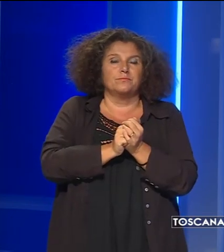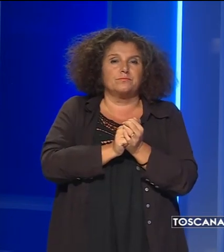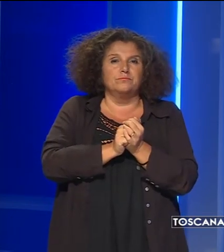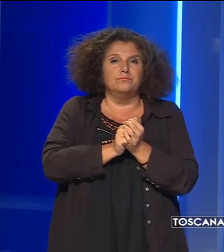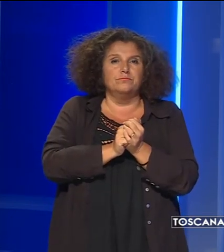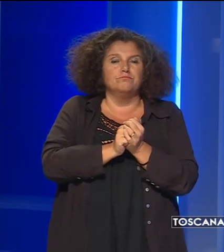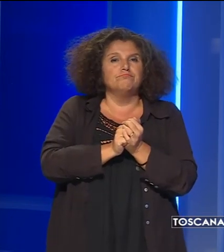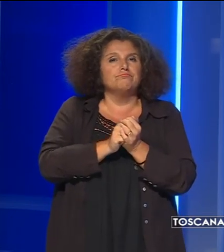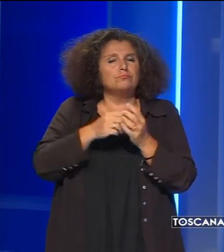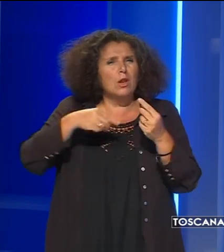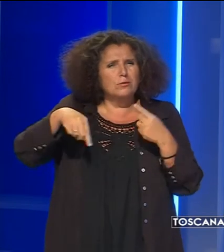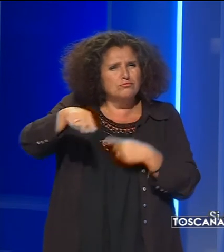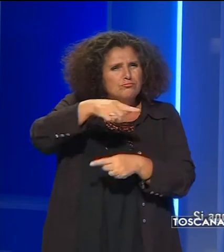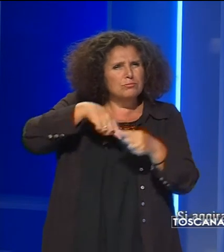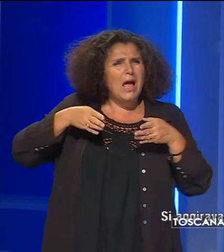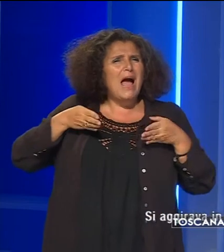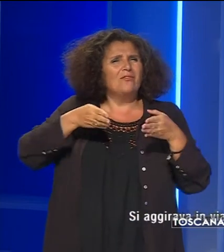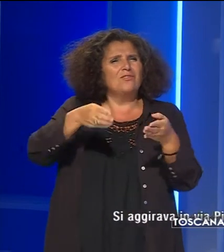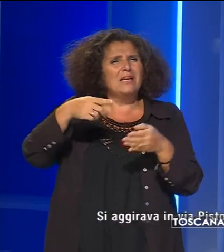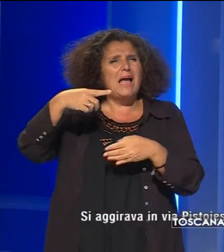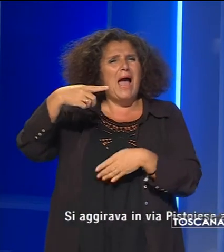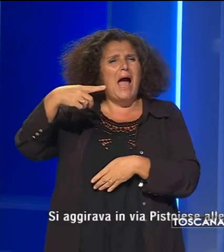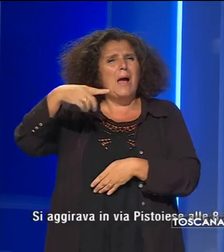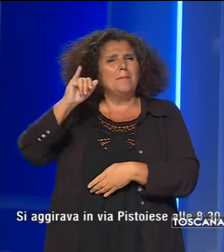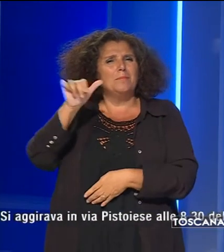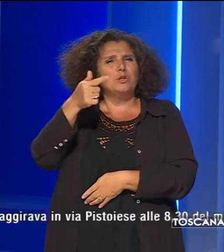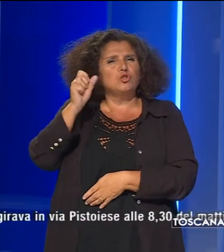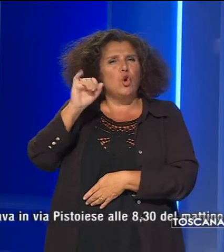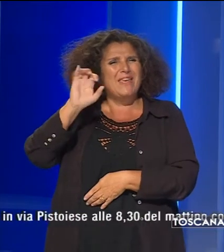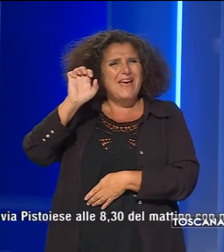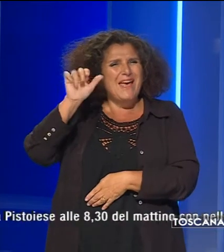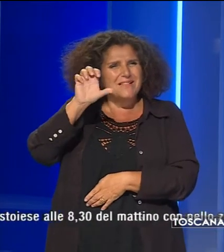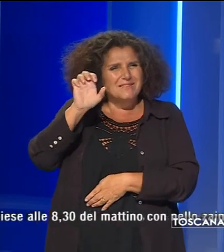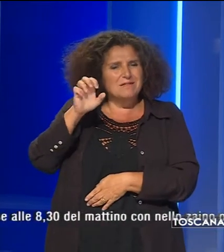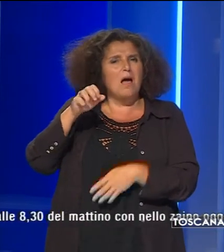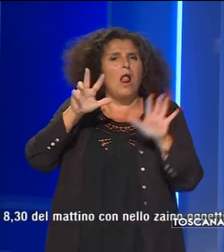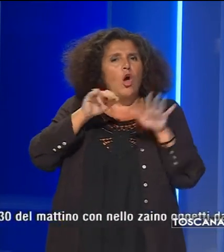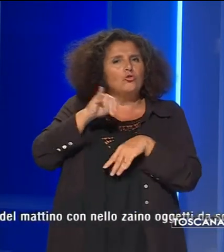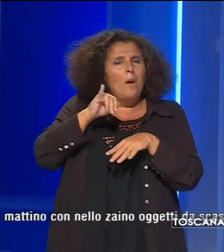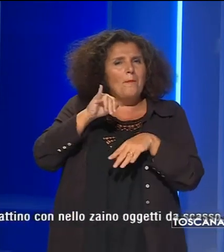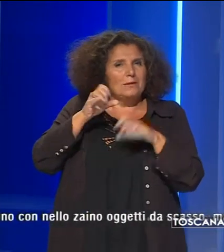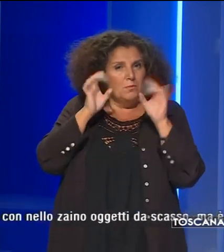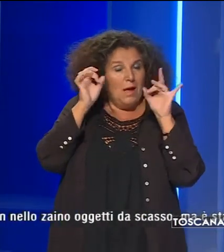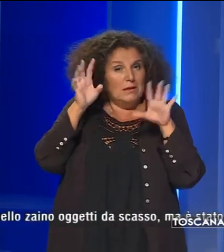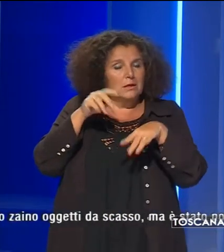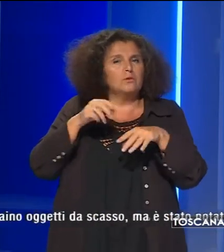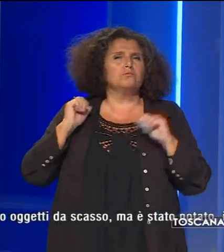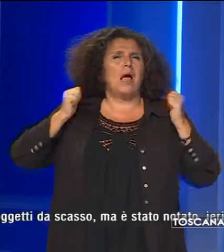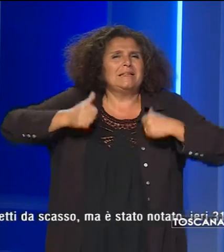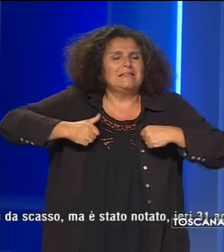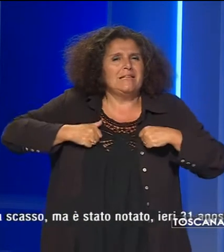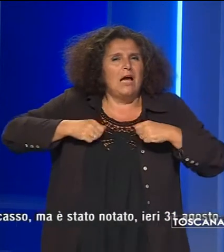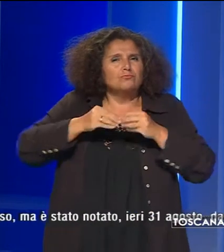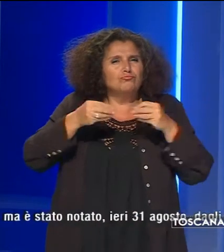Si aggirava in via Pistoiese alle 8.30 del mattino con dentro lo zaino oggetti da